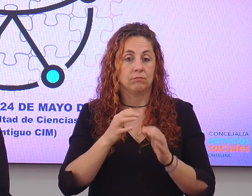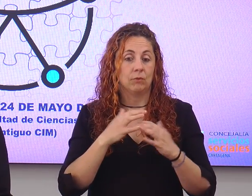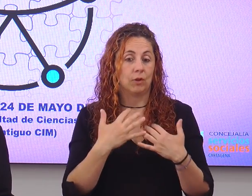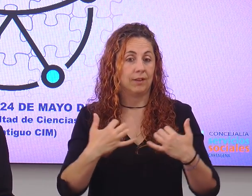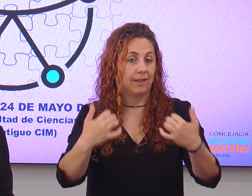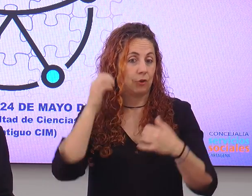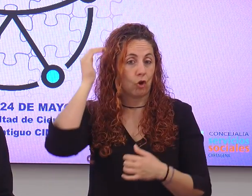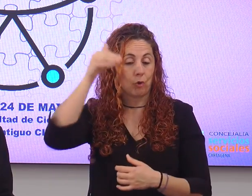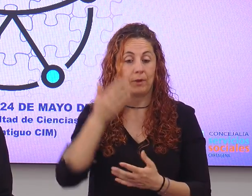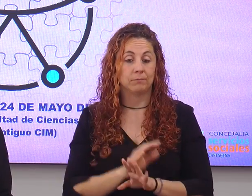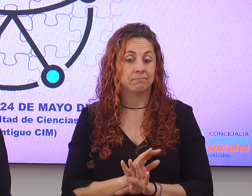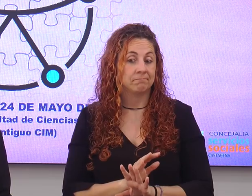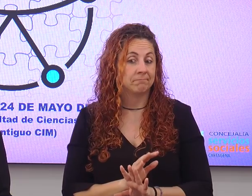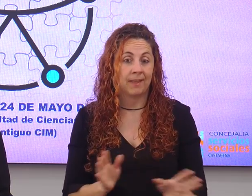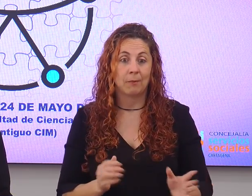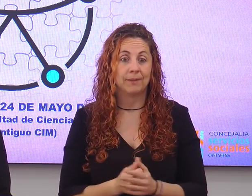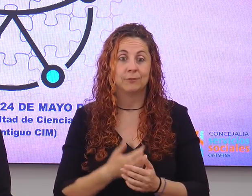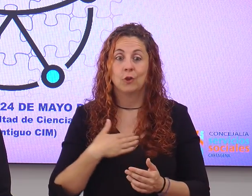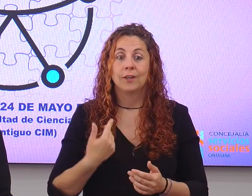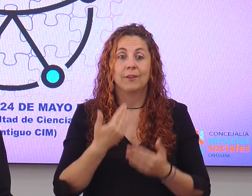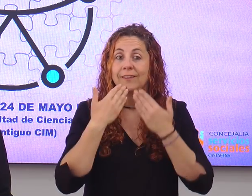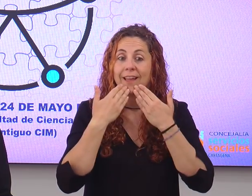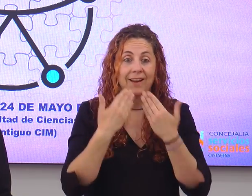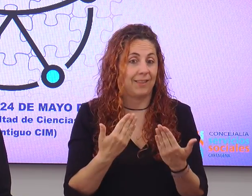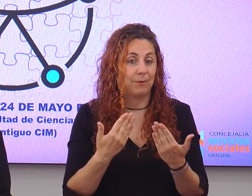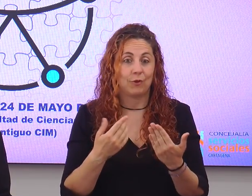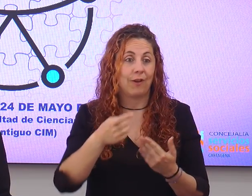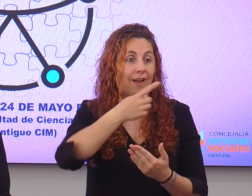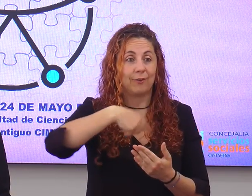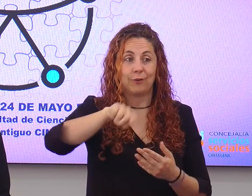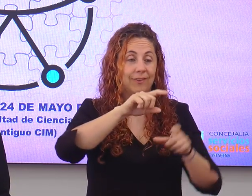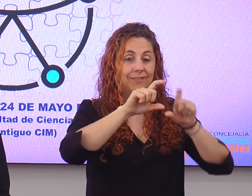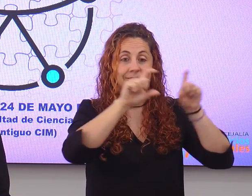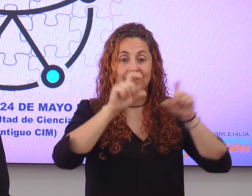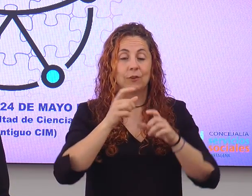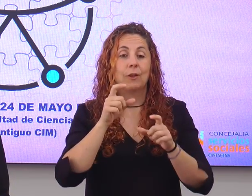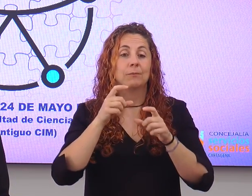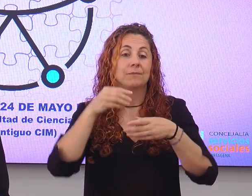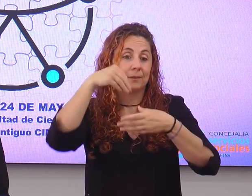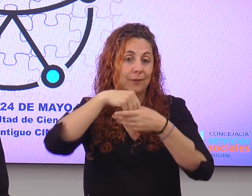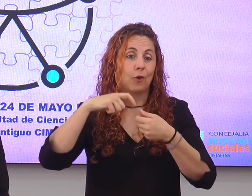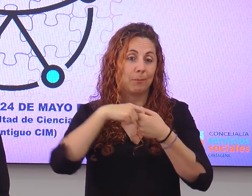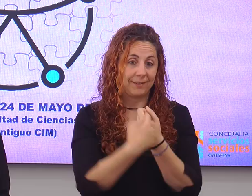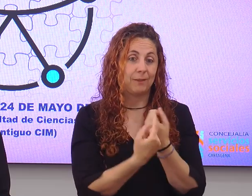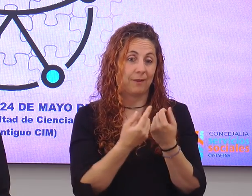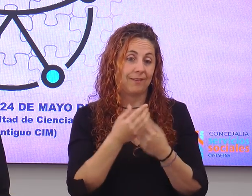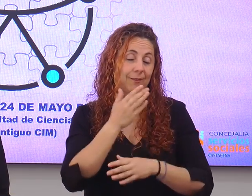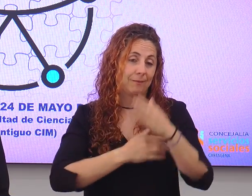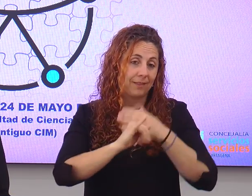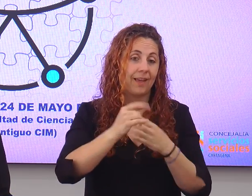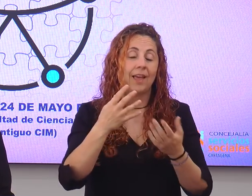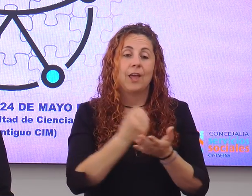Pues nada más, yo simplemente quiero mostrar mi agradecimiento a todas las entidades con discapacidad que participáis en esta y en otras